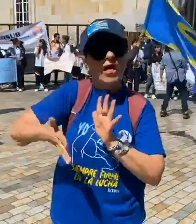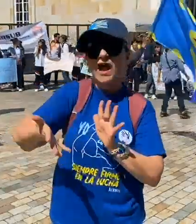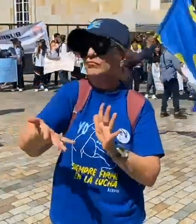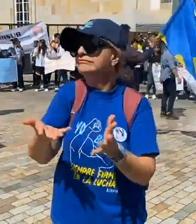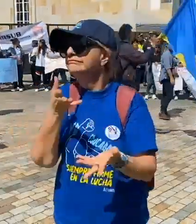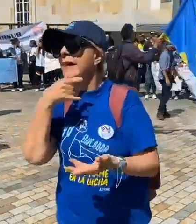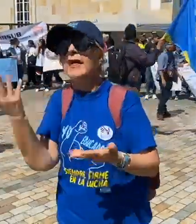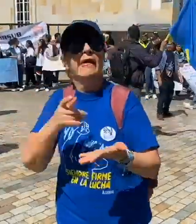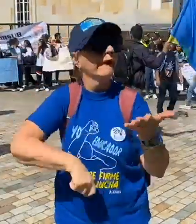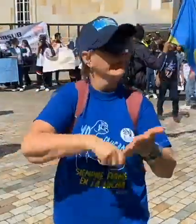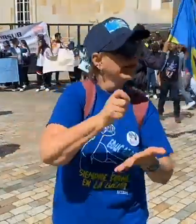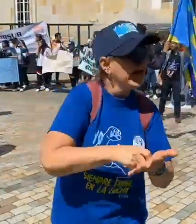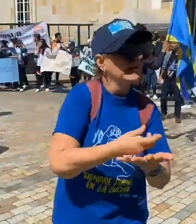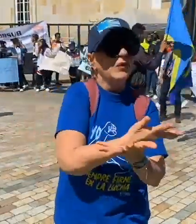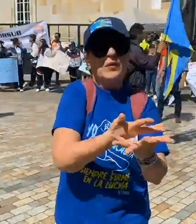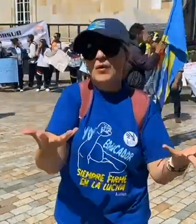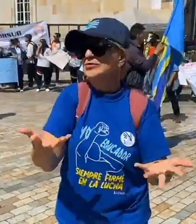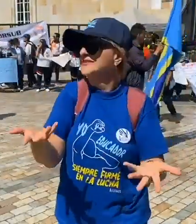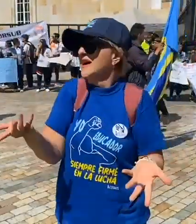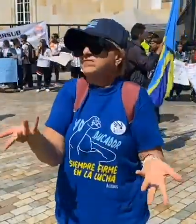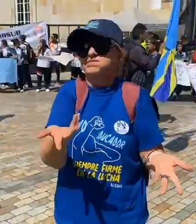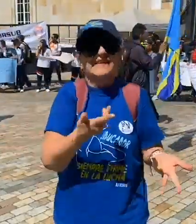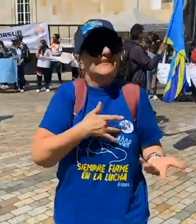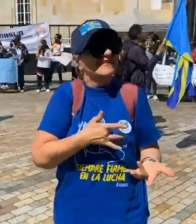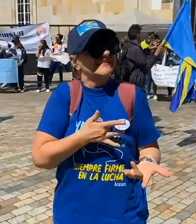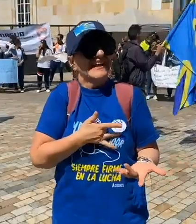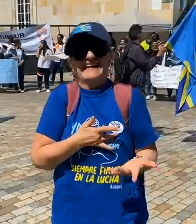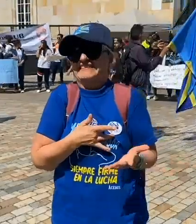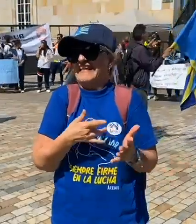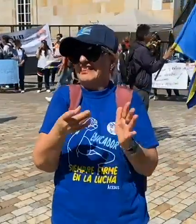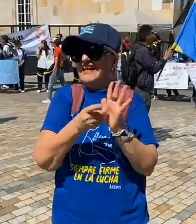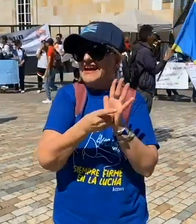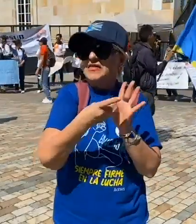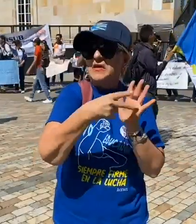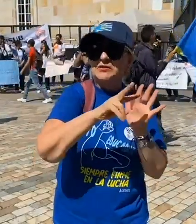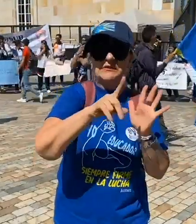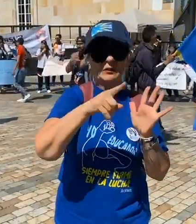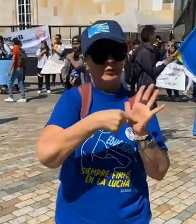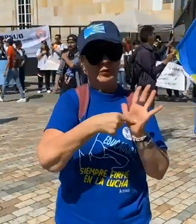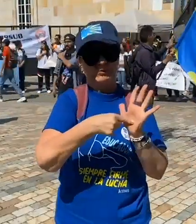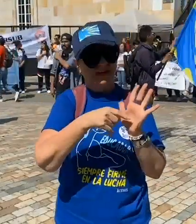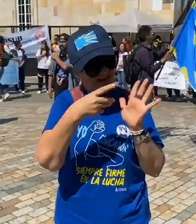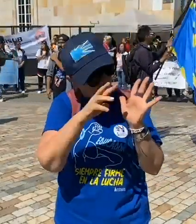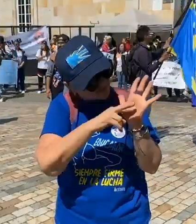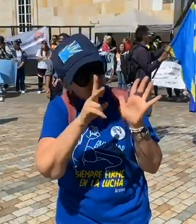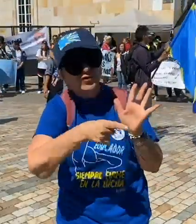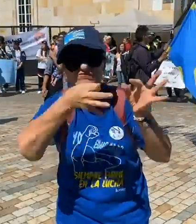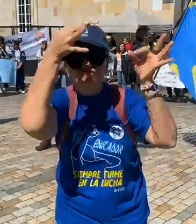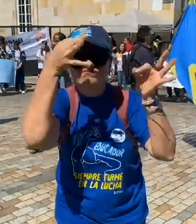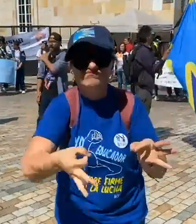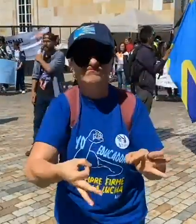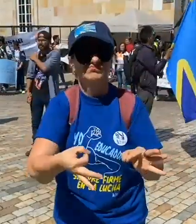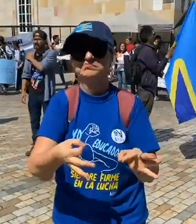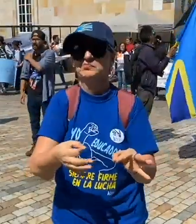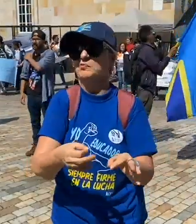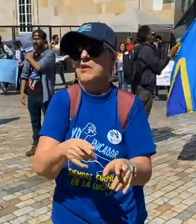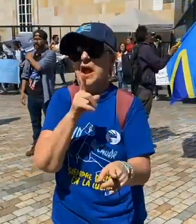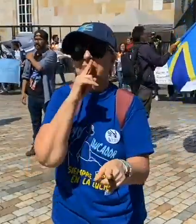lado. La contratación como la de los modelos lingüísticos. El decreto 1421 no se está cumpliendo. Parece una letra muerta.